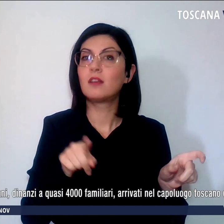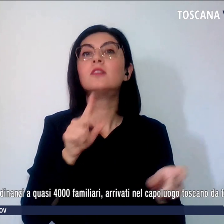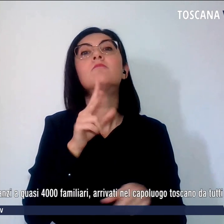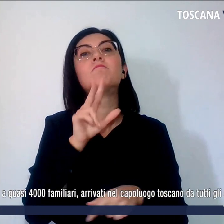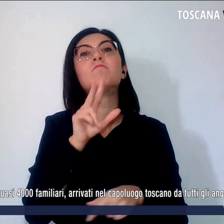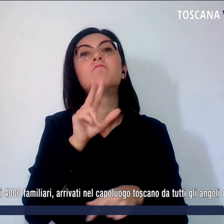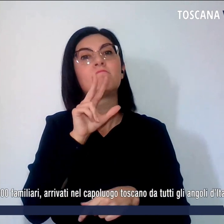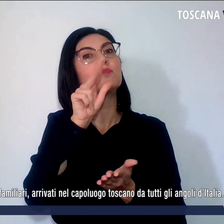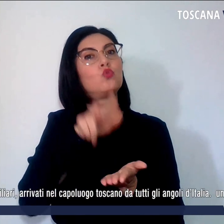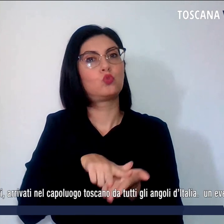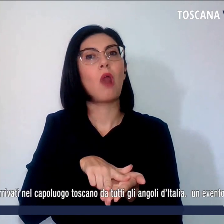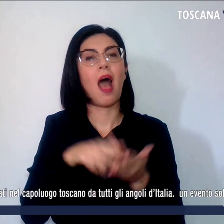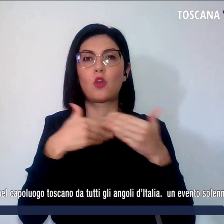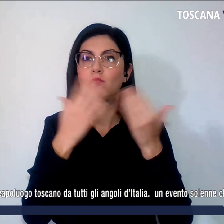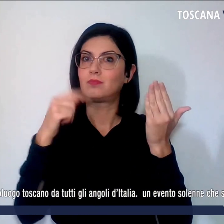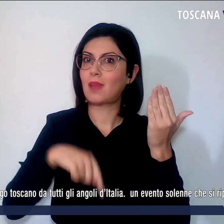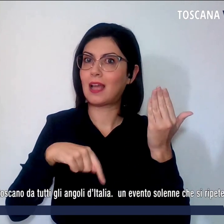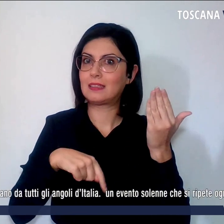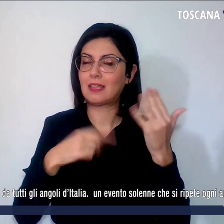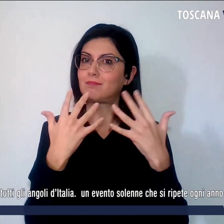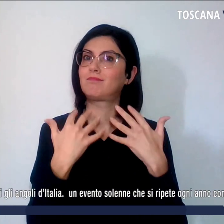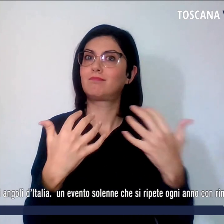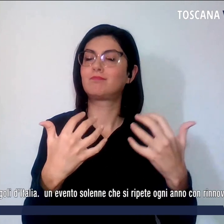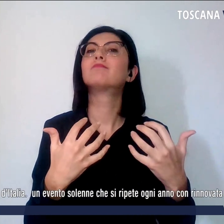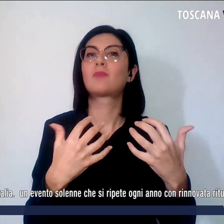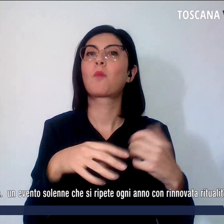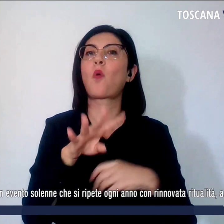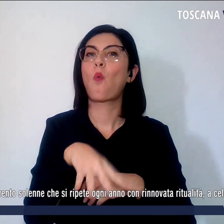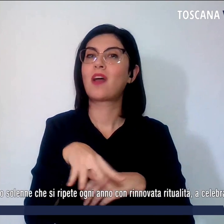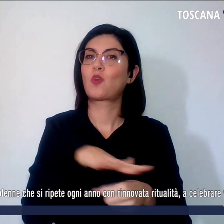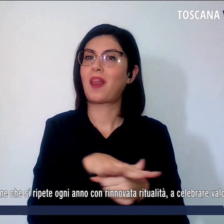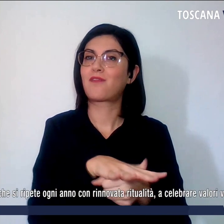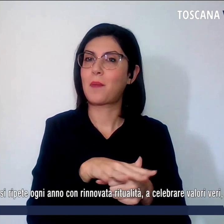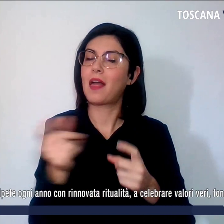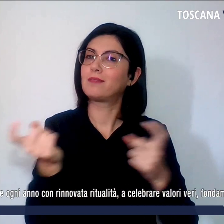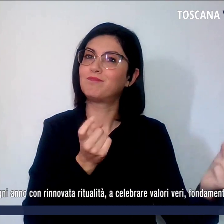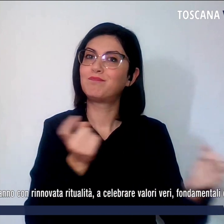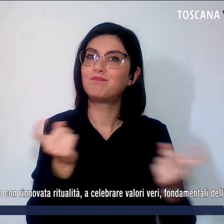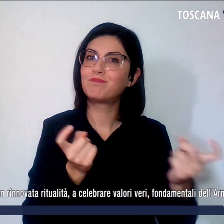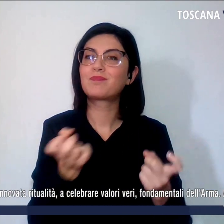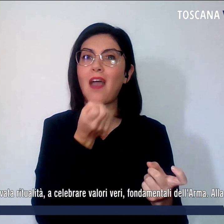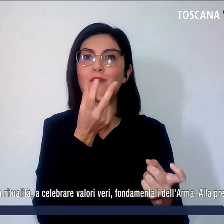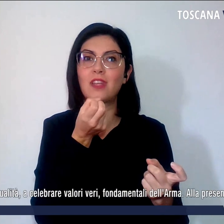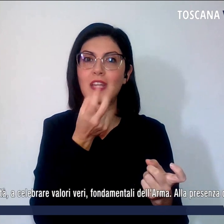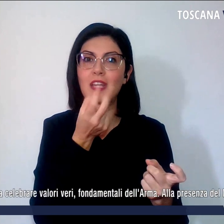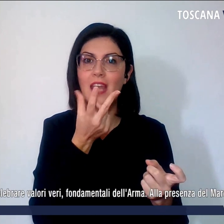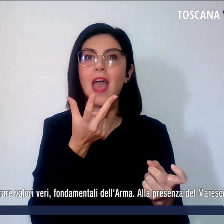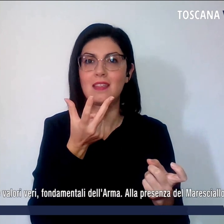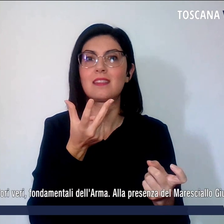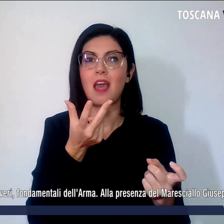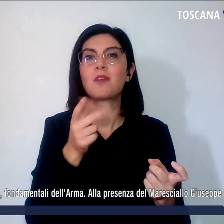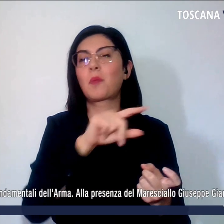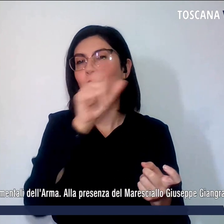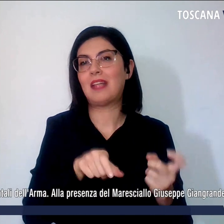davanti a quasi 4.000 familiari arrivati nel capoluogo toscano da tutti gli angoli d'Italia.